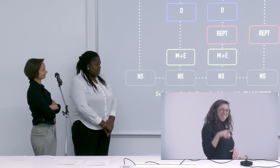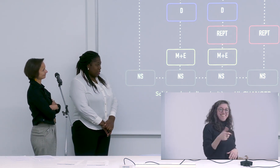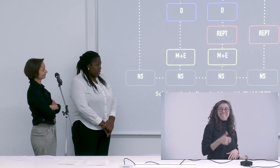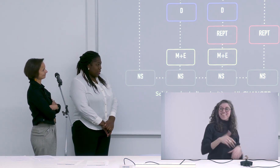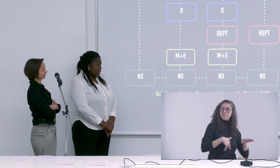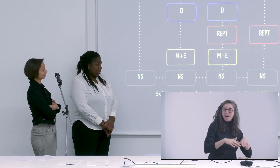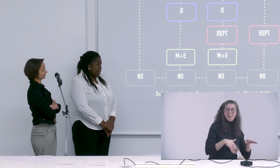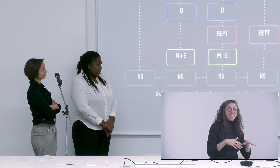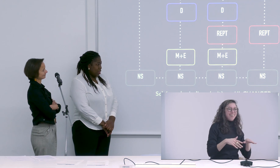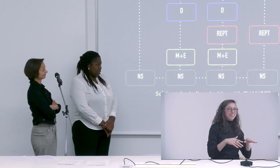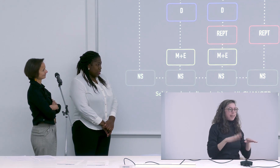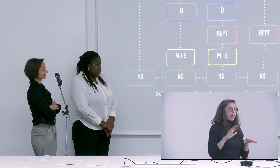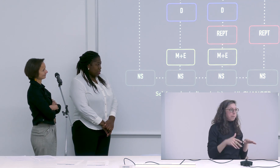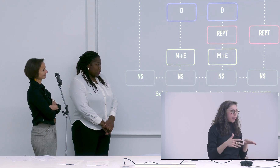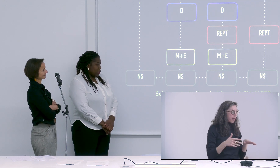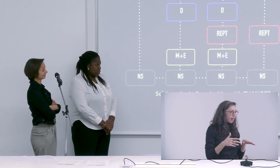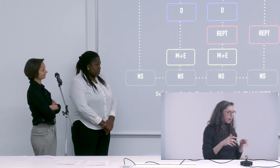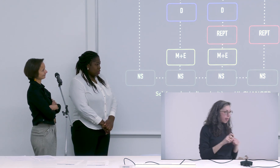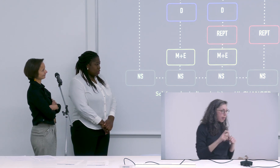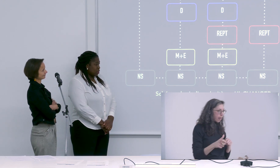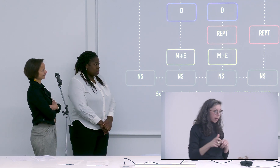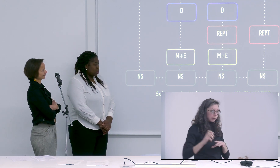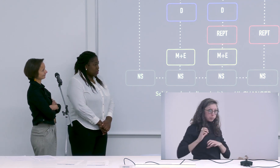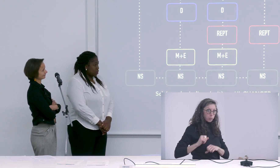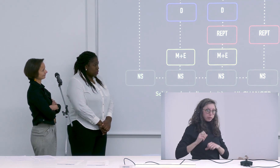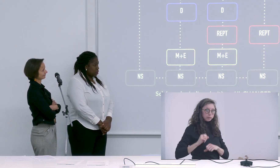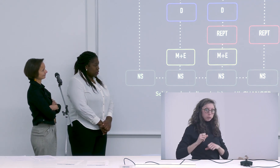on s'est aperçu qu'il y avait des choses qui étaient très très drôles qui marchaient